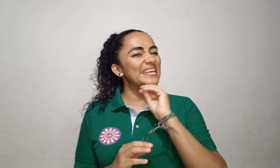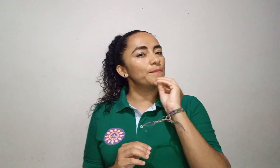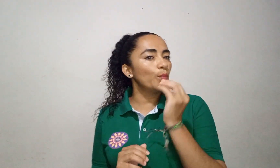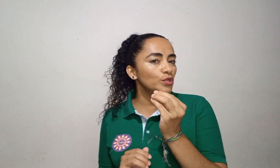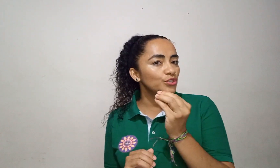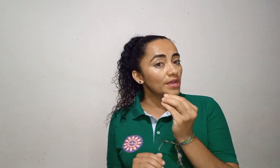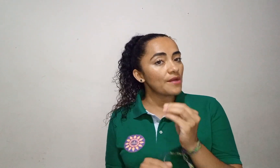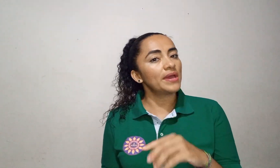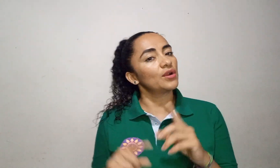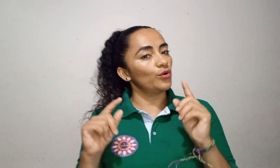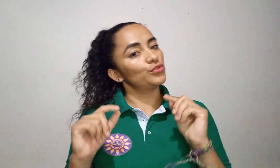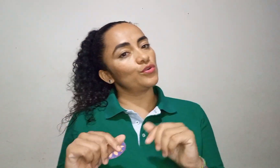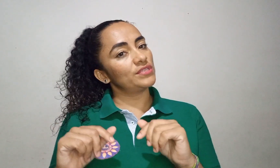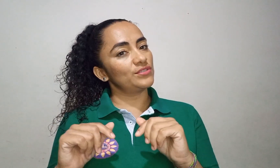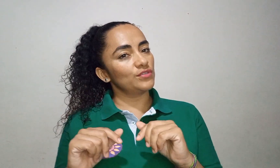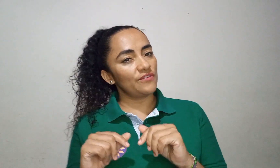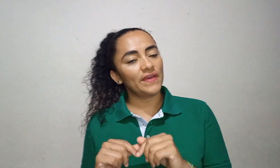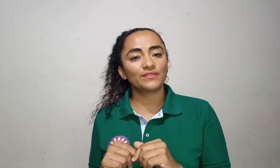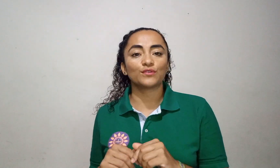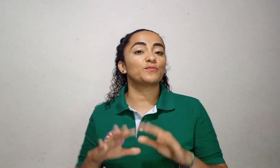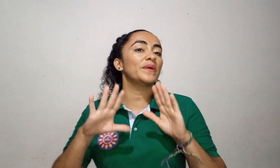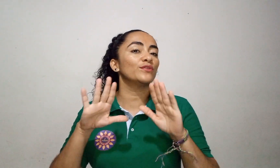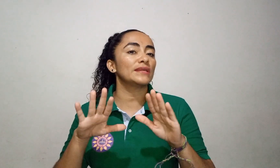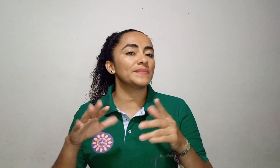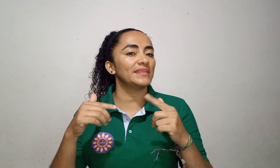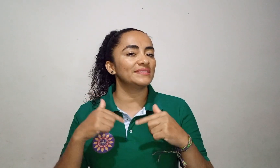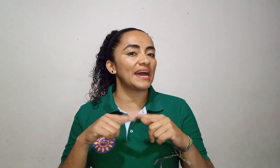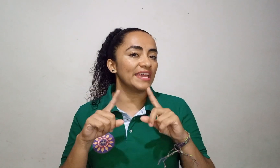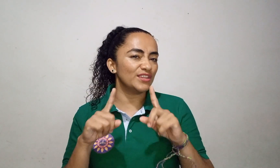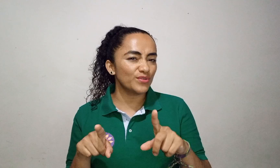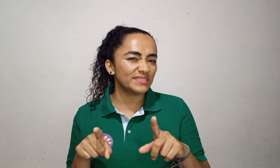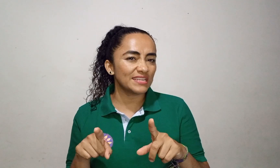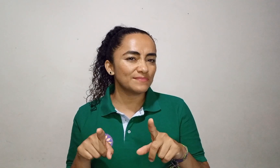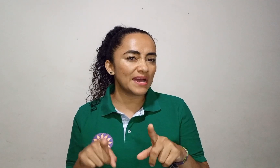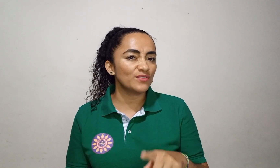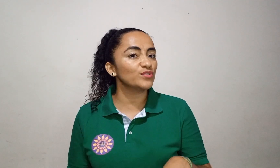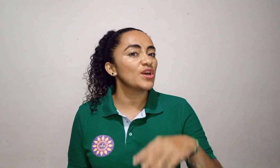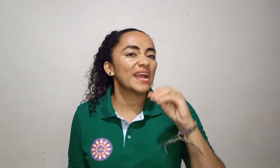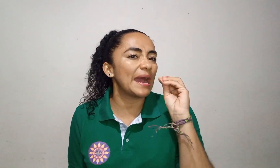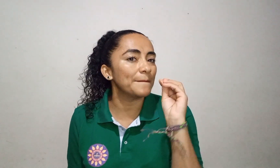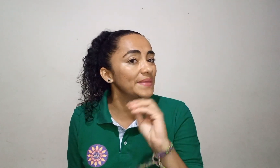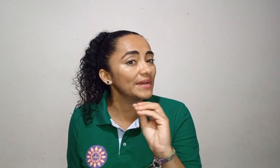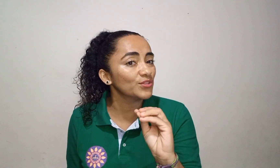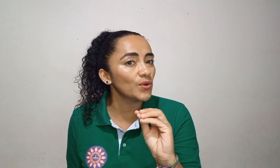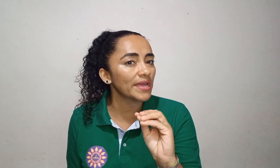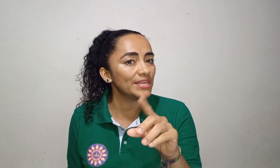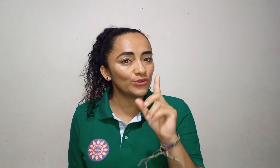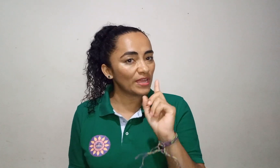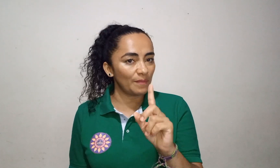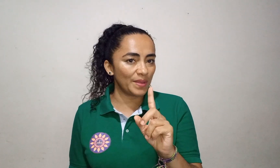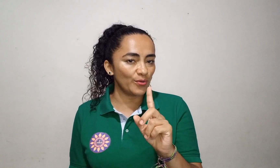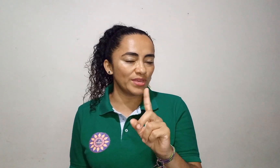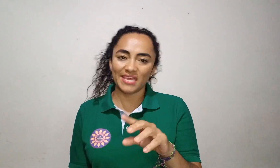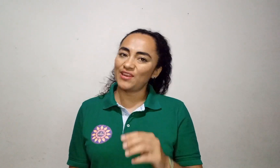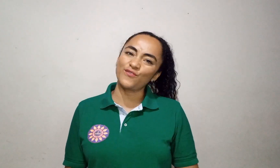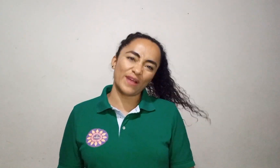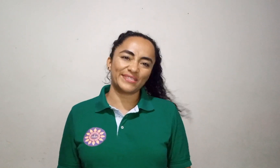mucho que ver con todos estos efectos, pero también está en nuestras manos cambiar todo aquello que perjudique nuestro